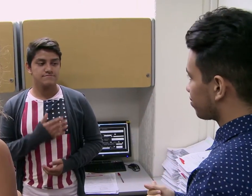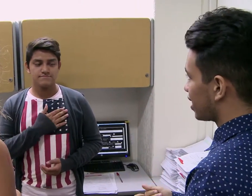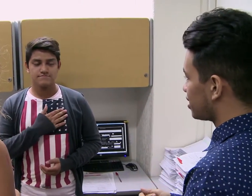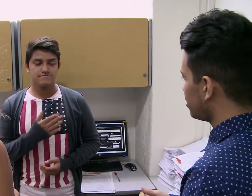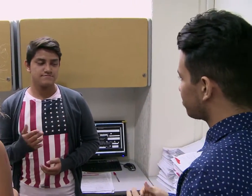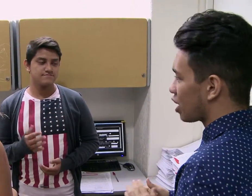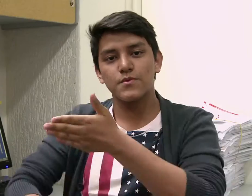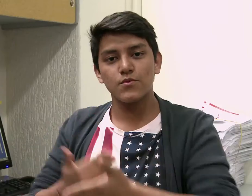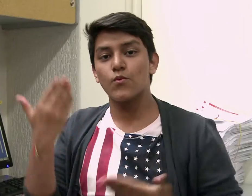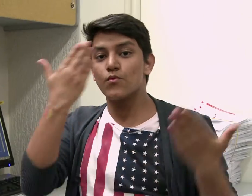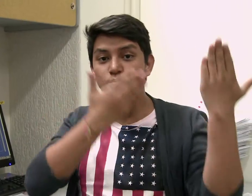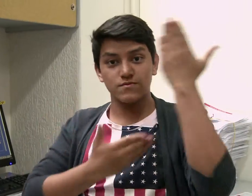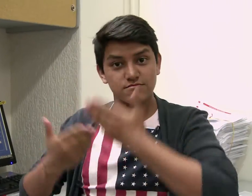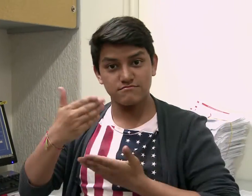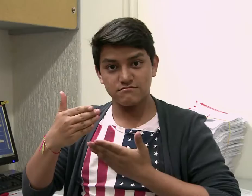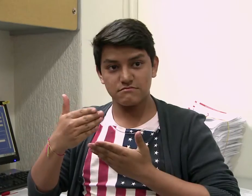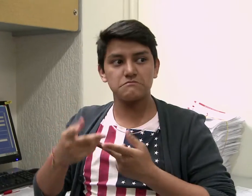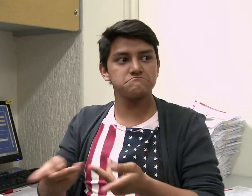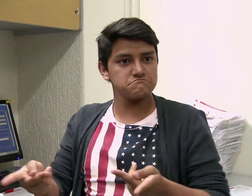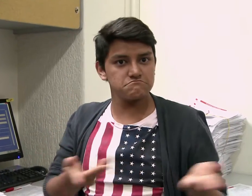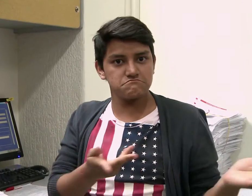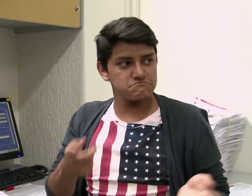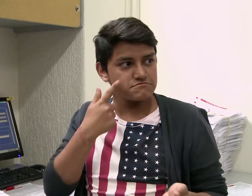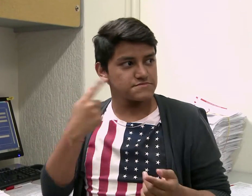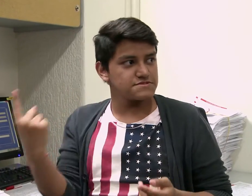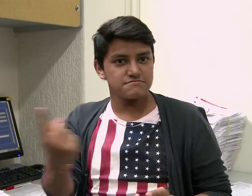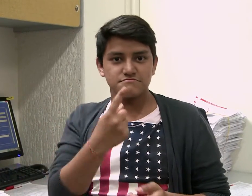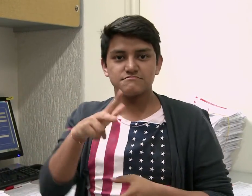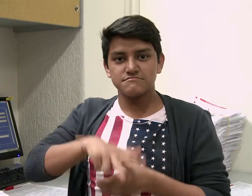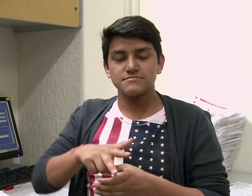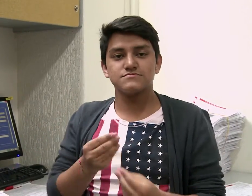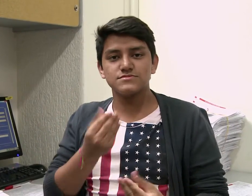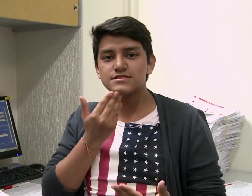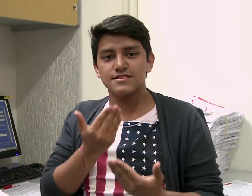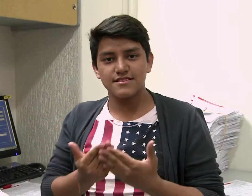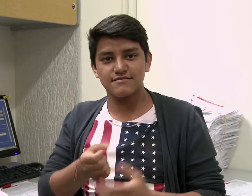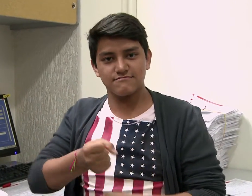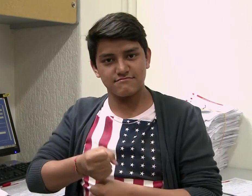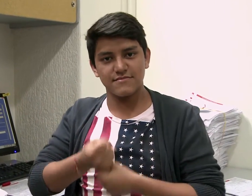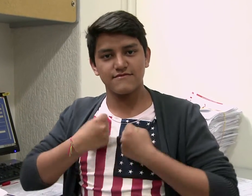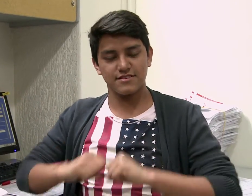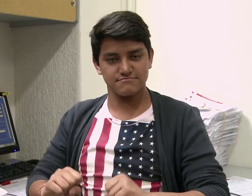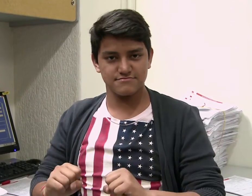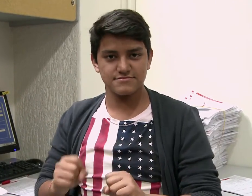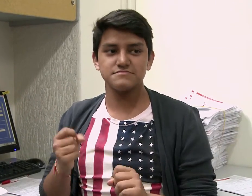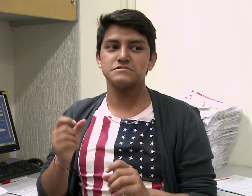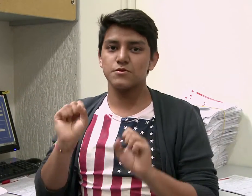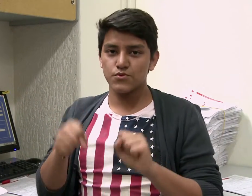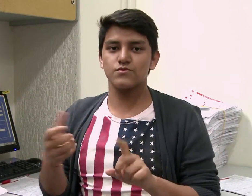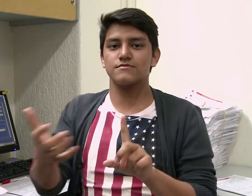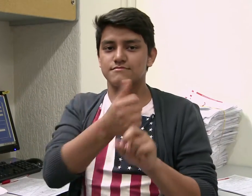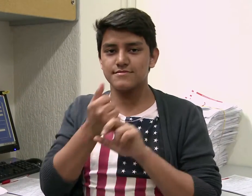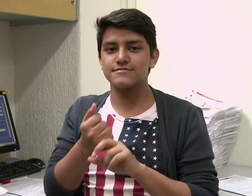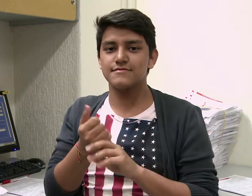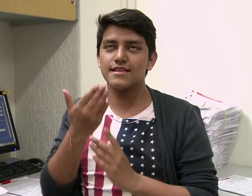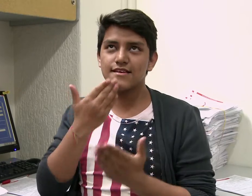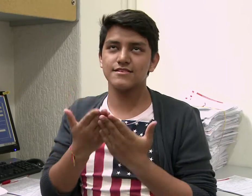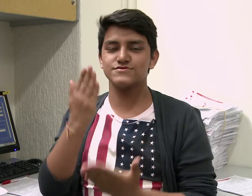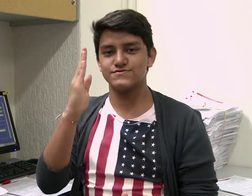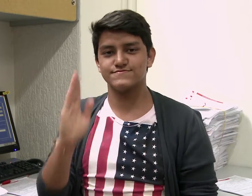a poco, fui mejorando mis habilidades y gracias a CONFANORTE ya enganché aquí en la empresa y estoy feliz trabajando gracias